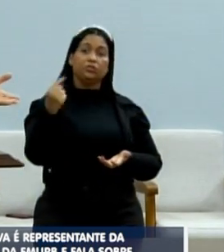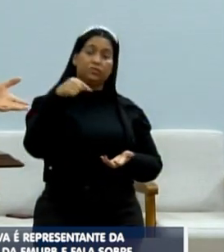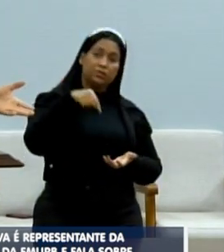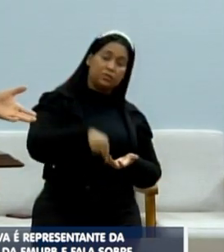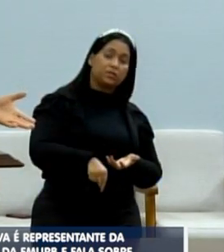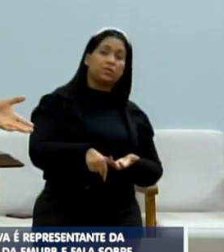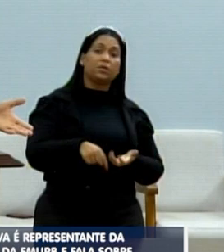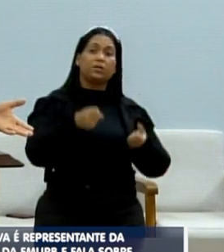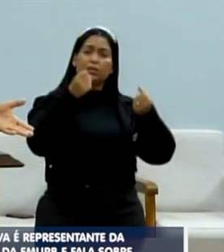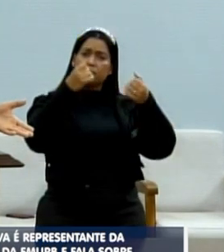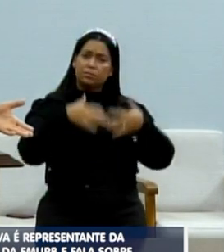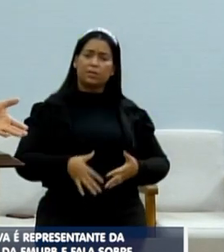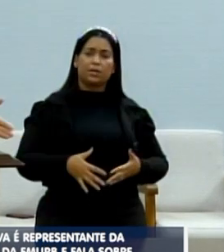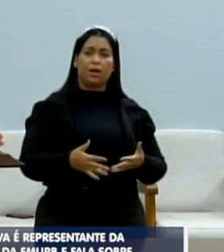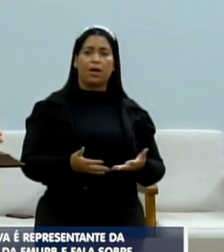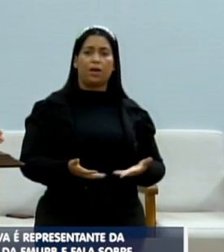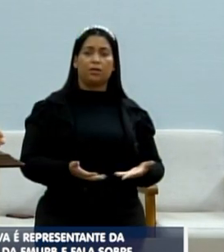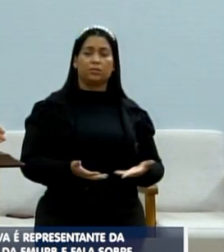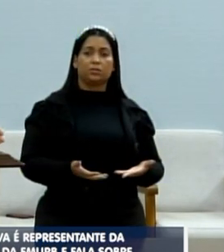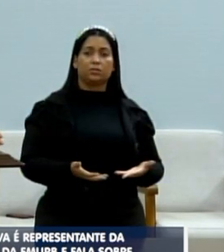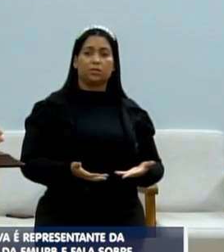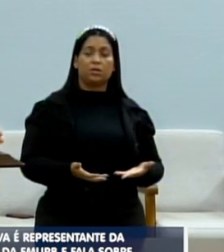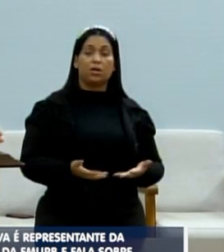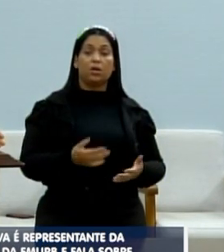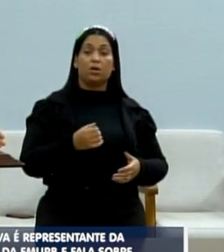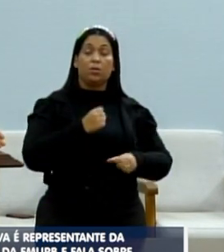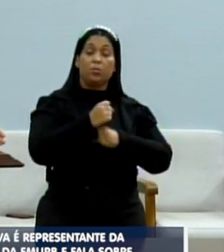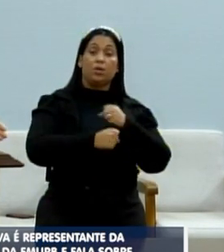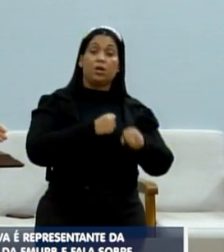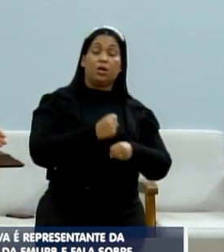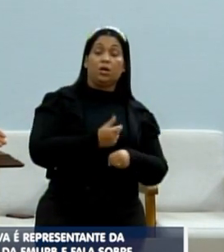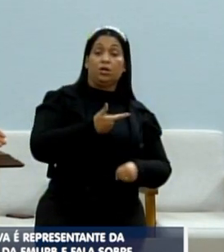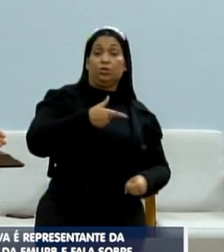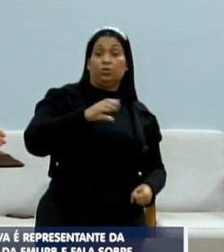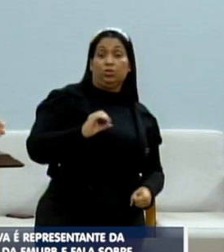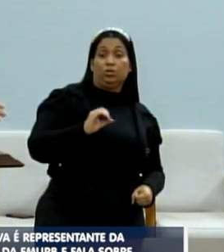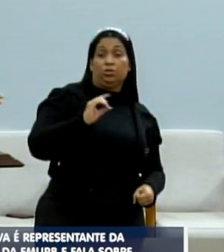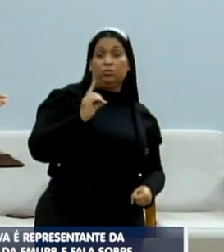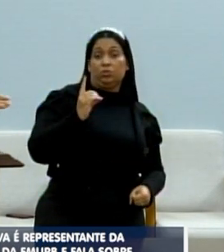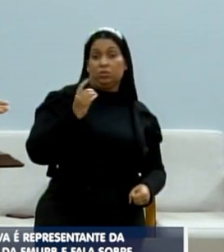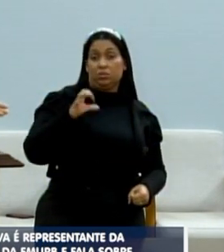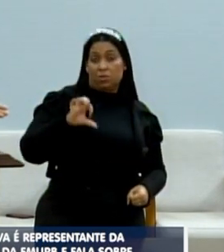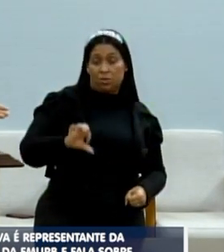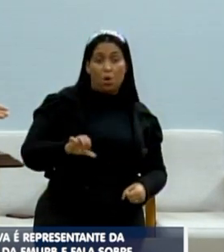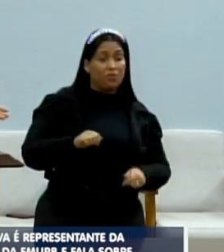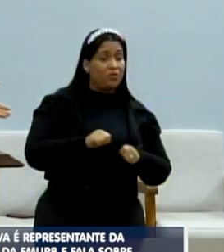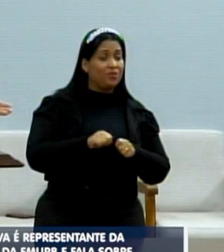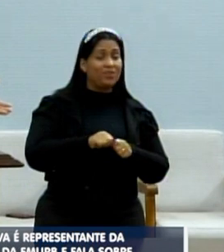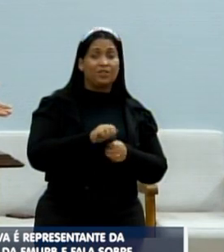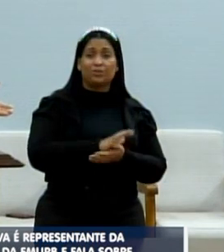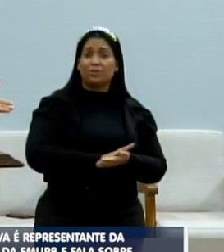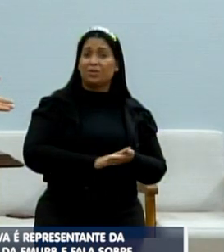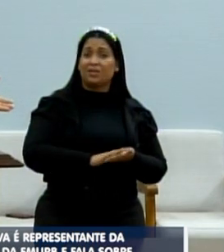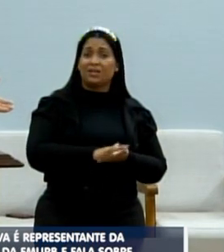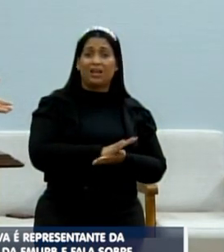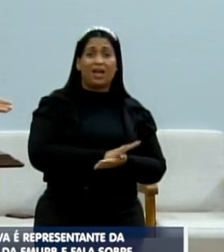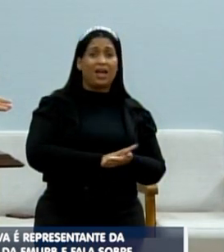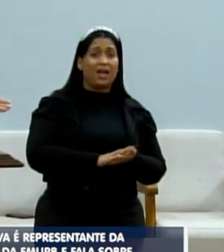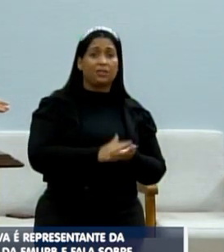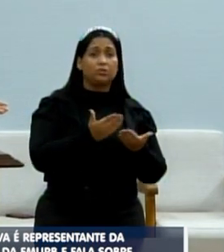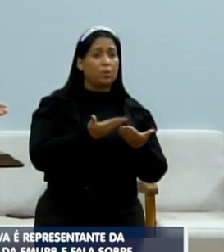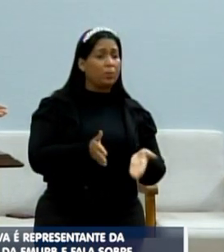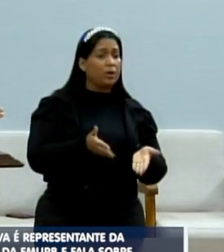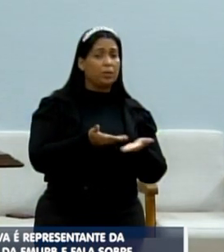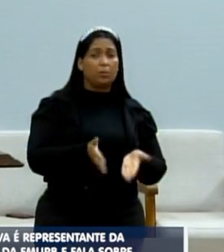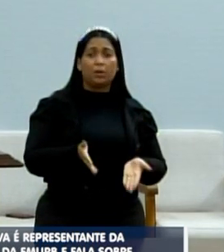prestasse conta disso daí. Porque até então, de 2019, que ele entrou, não foi feito nada. Só tivemos perdas